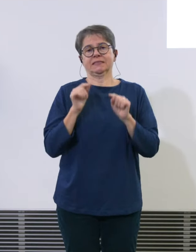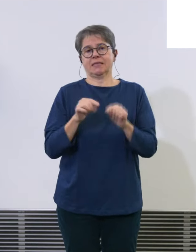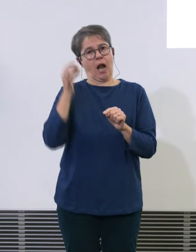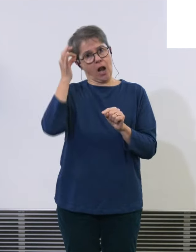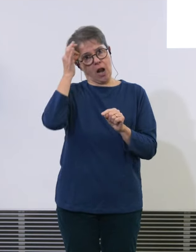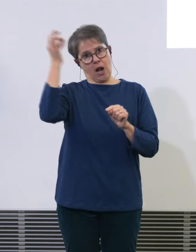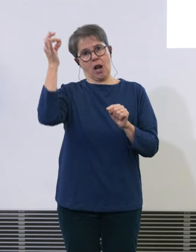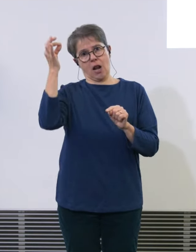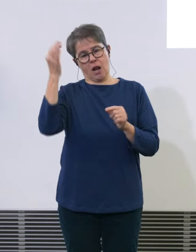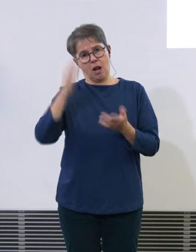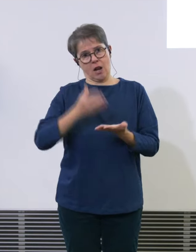Bedingungen